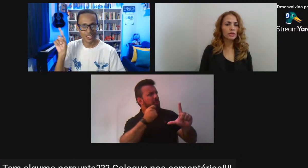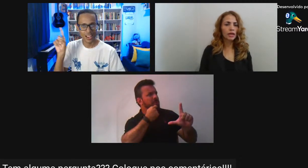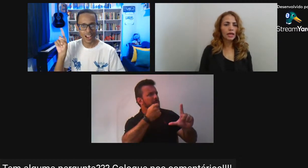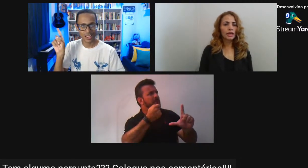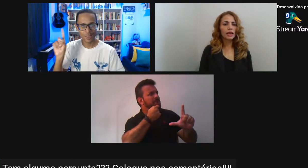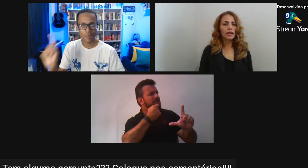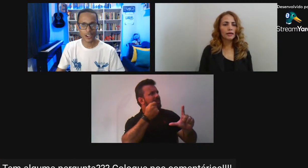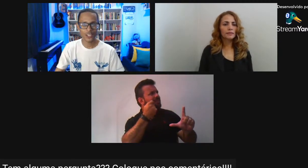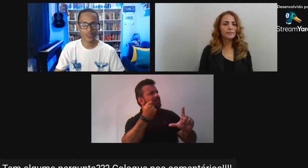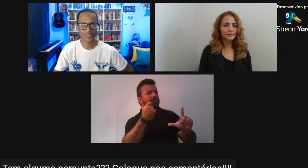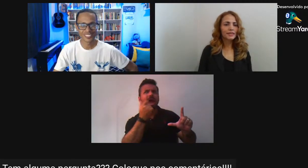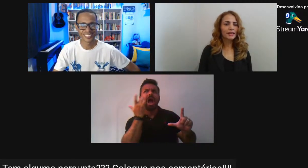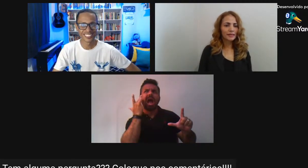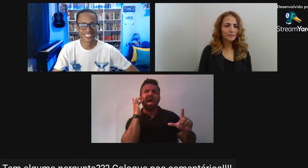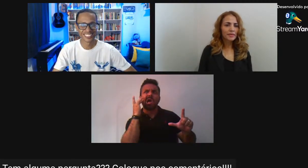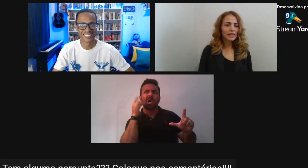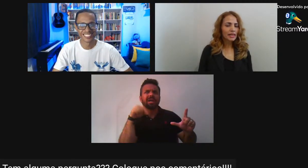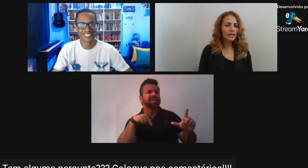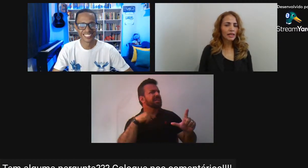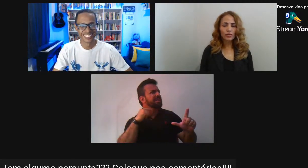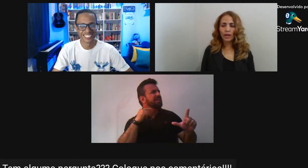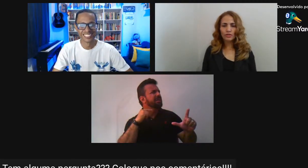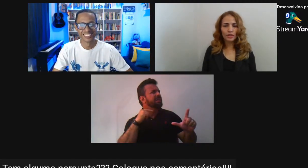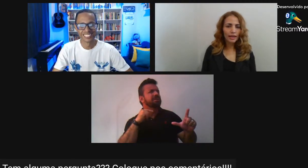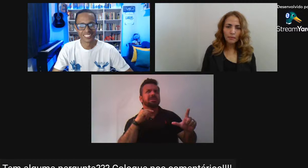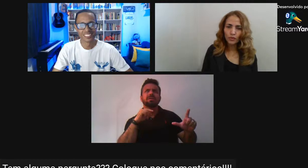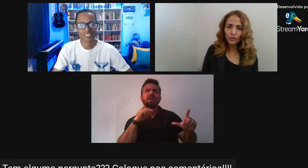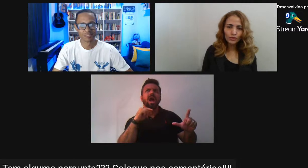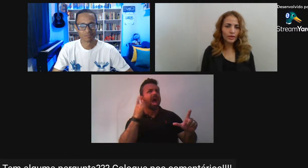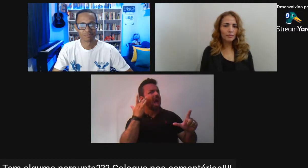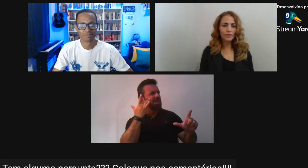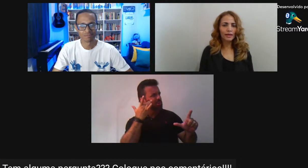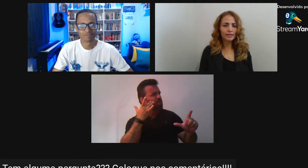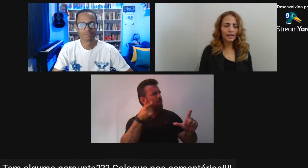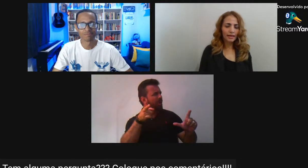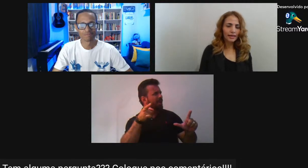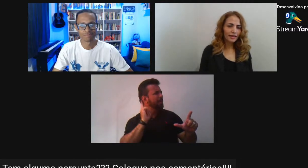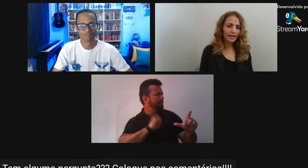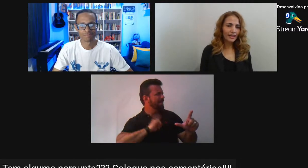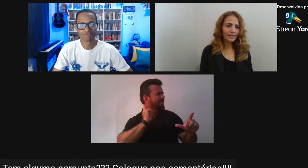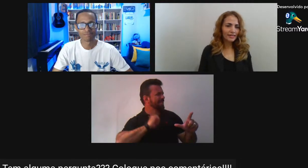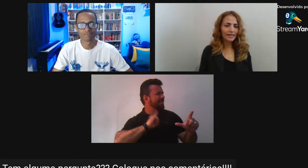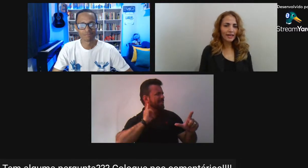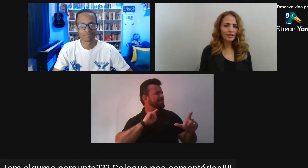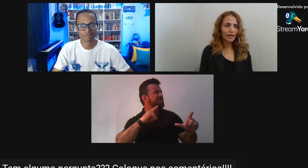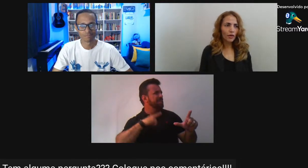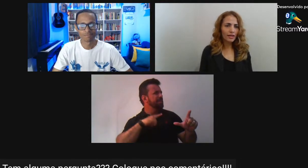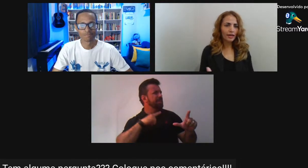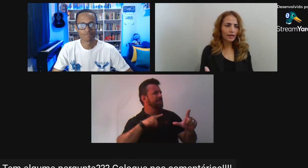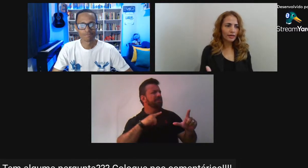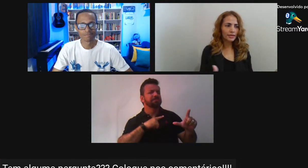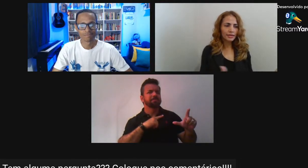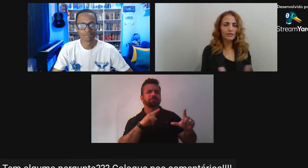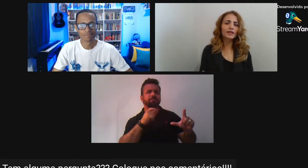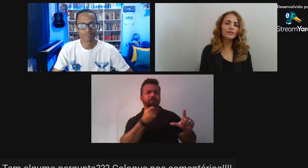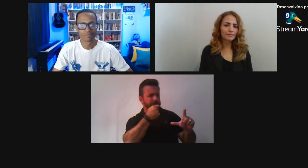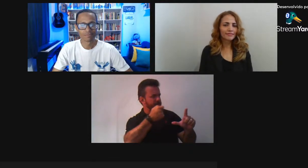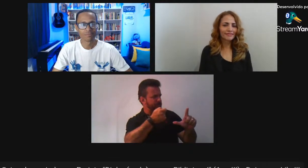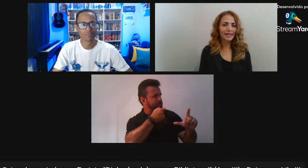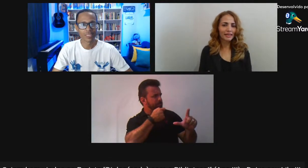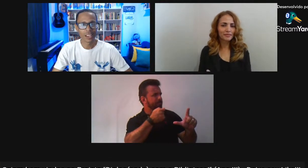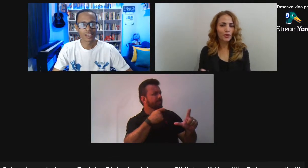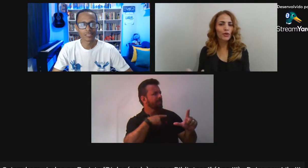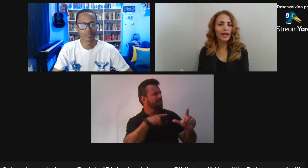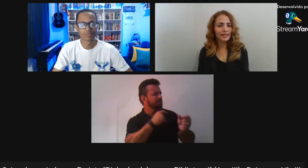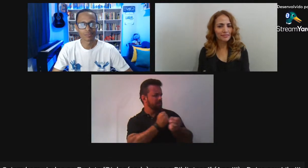dos dados Aqui pertinho É O caso dela é muito É assim É a É a escravidão